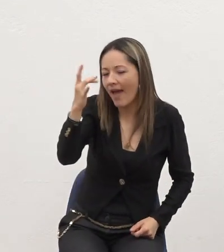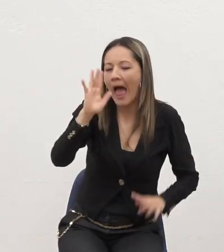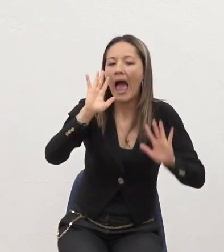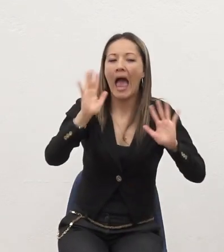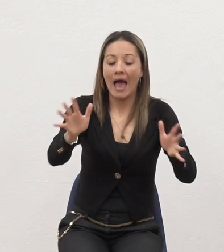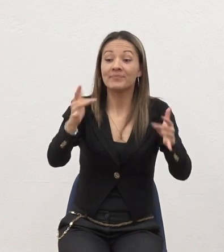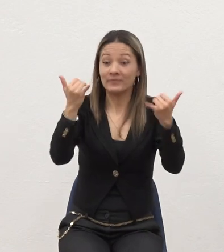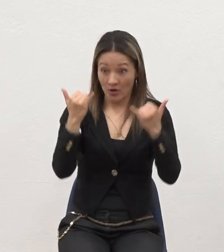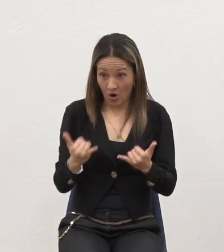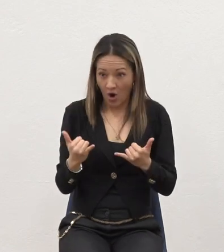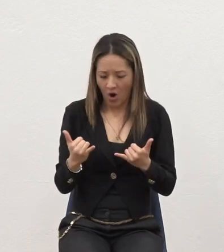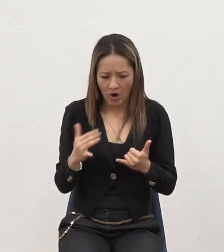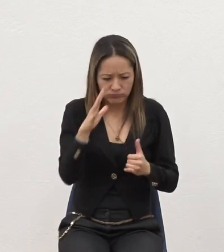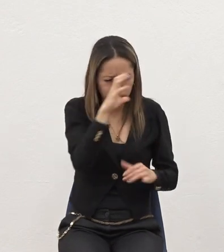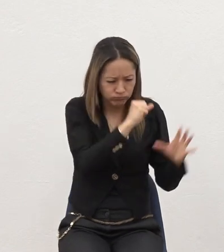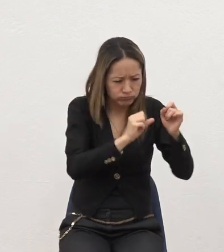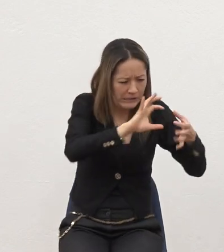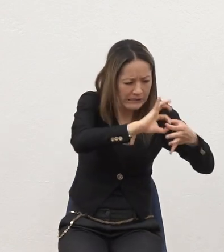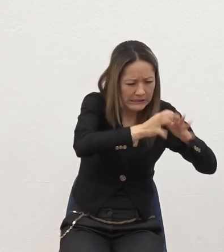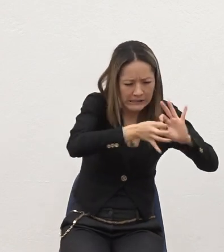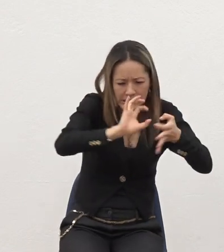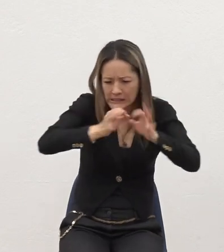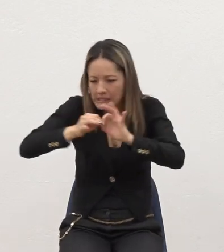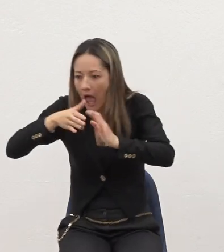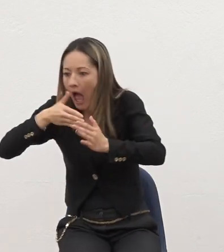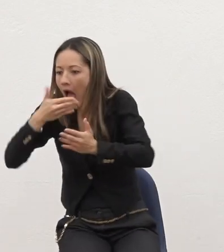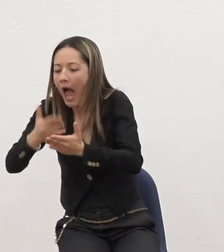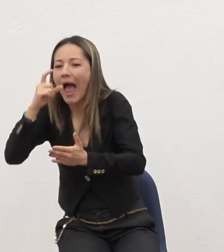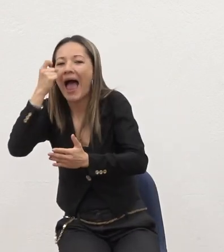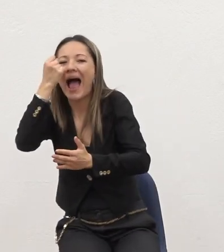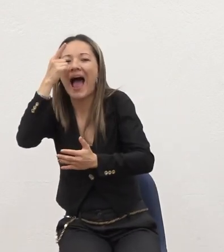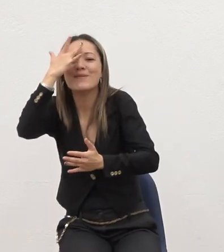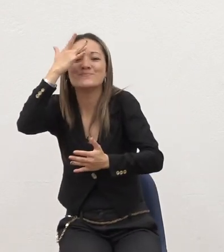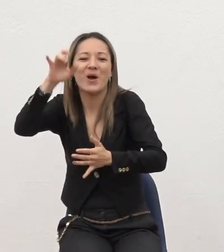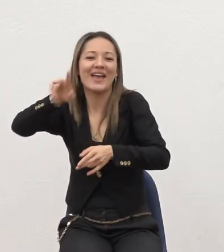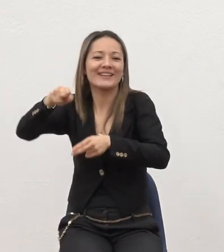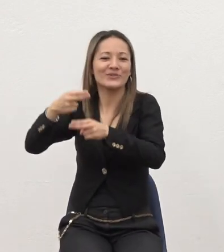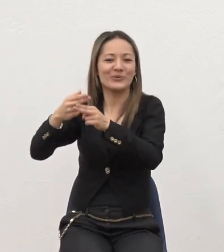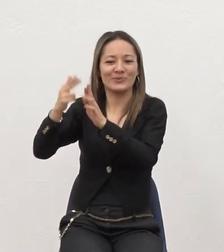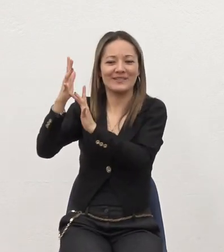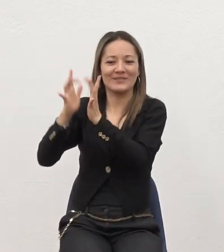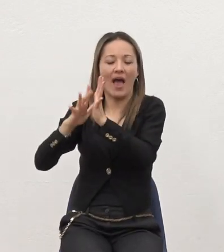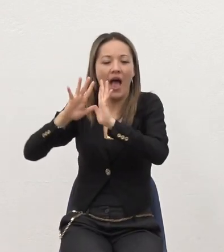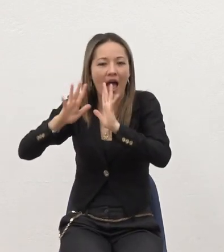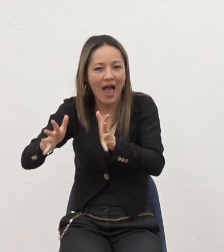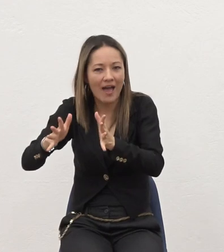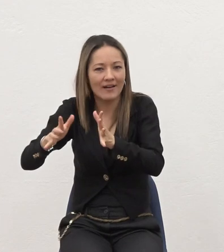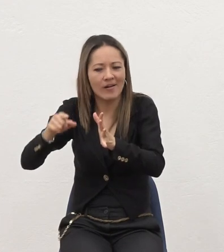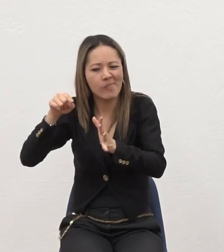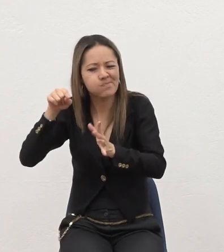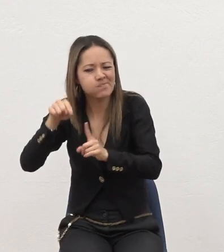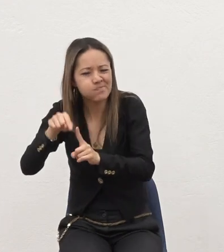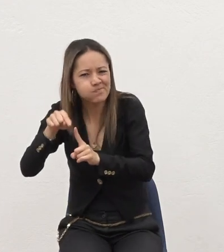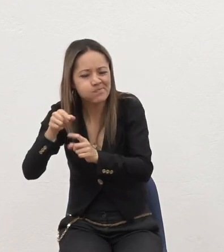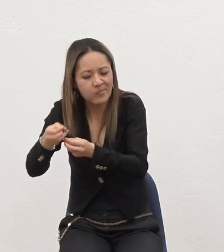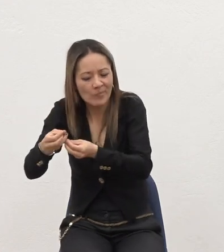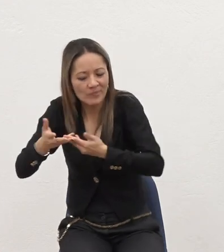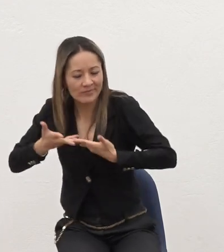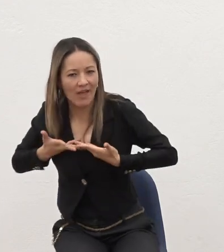poco El por qué Ese nombre El nombre de Jesús Que tiene Que tiene para nosotros Y que tiene que ver Con